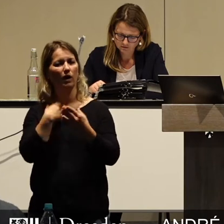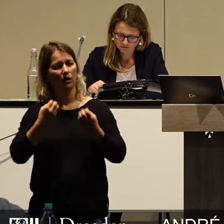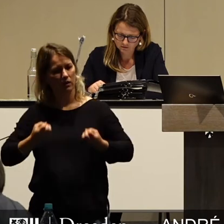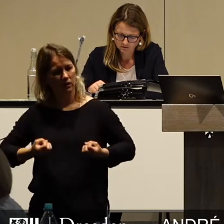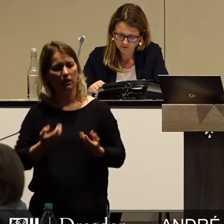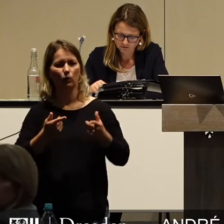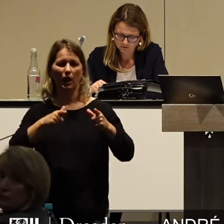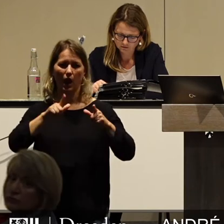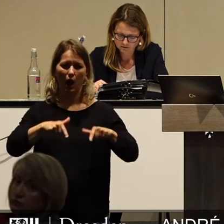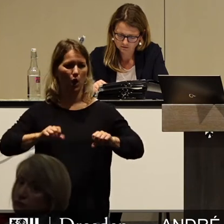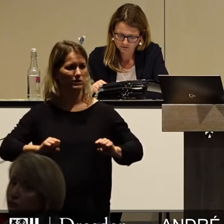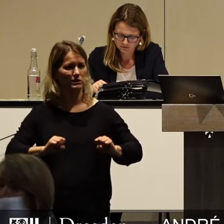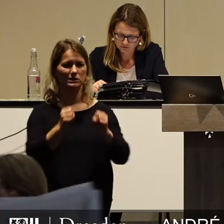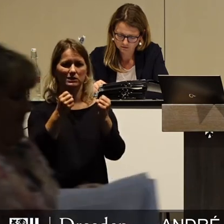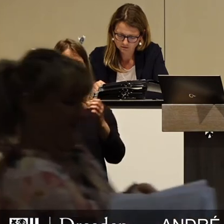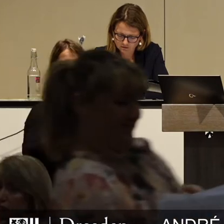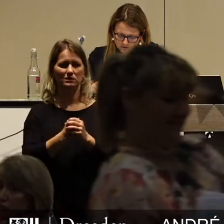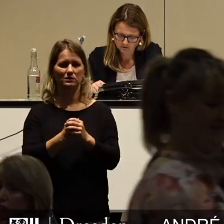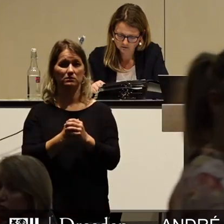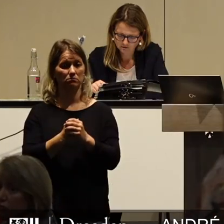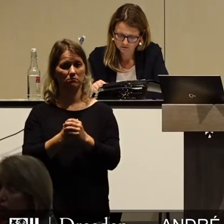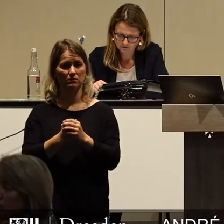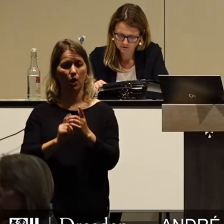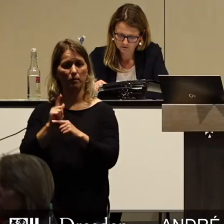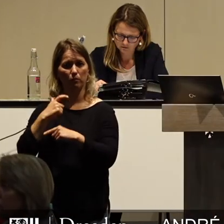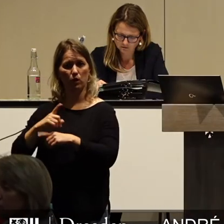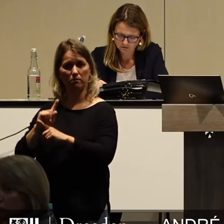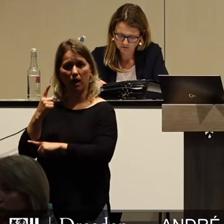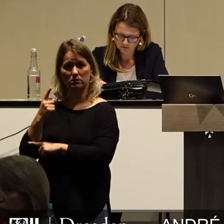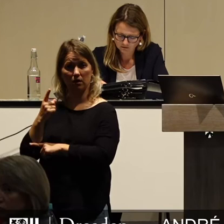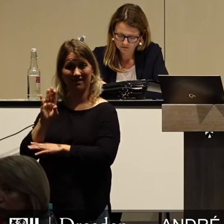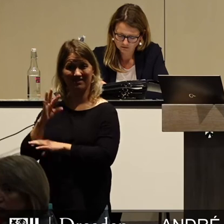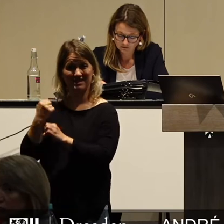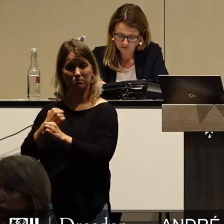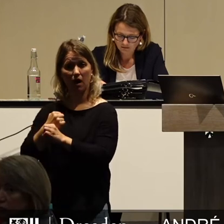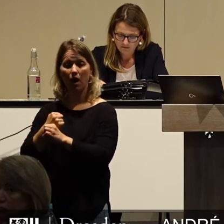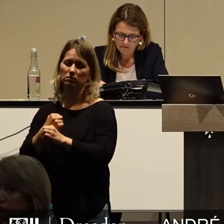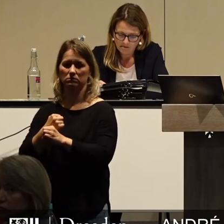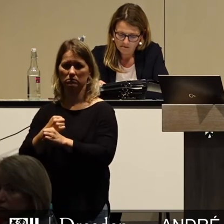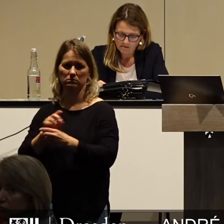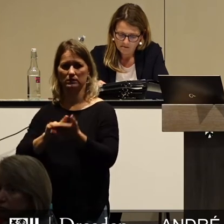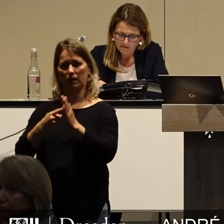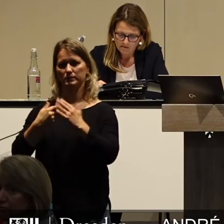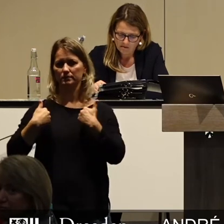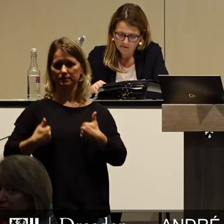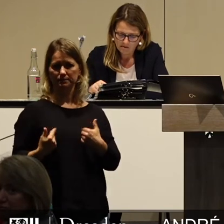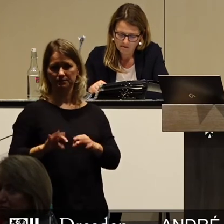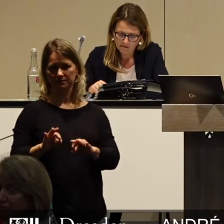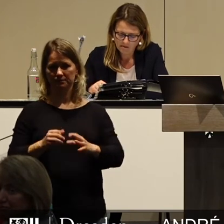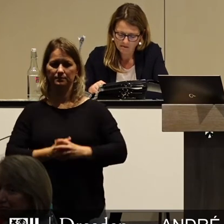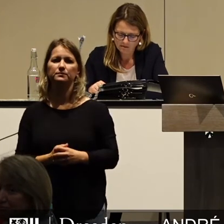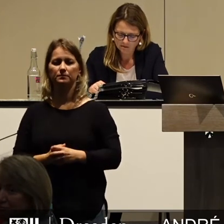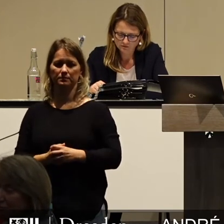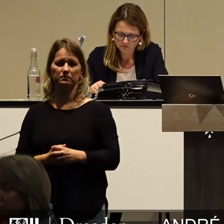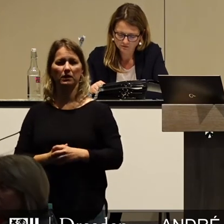betreibt Oberbürgermeister Hilbert einmal mehr Selbstinszenierung. Im Stile des